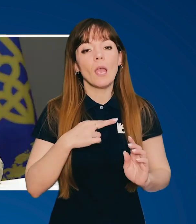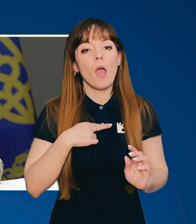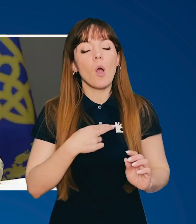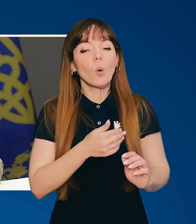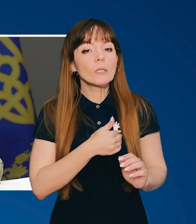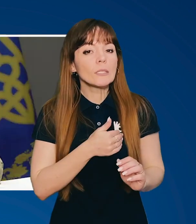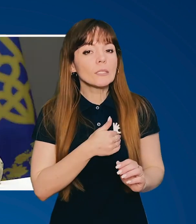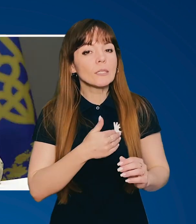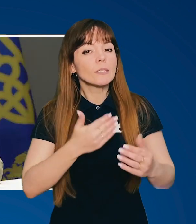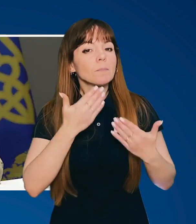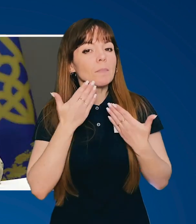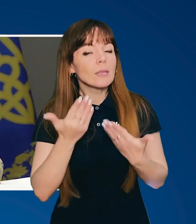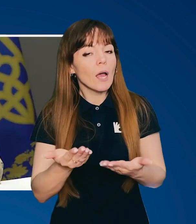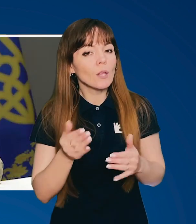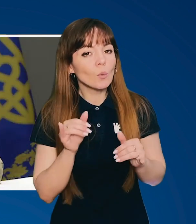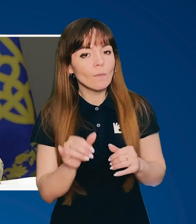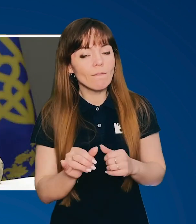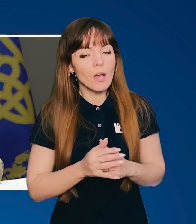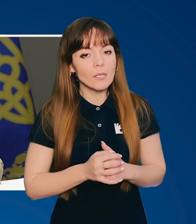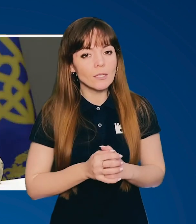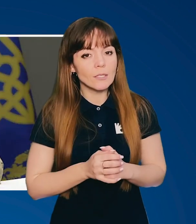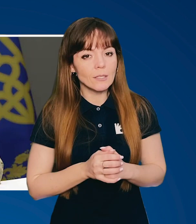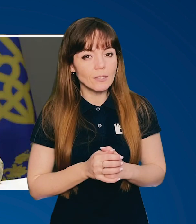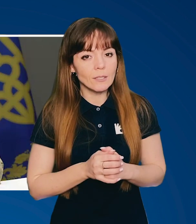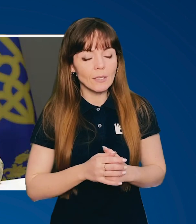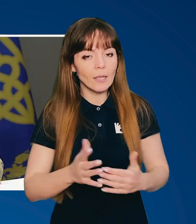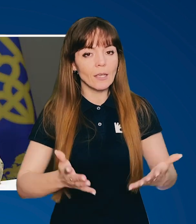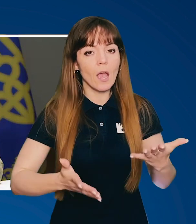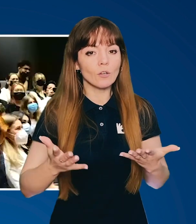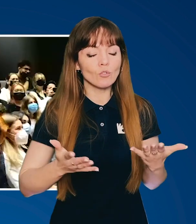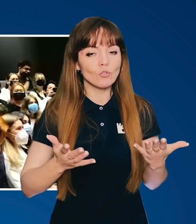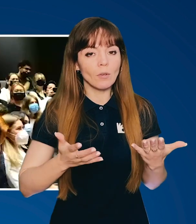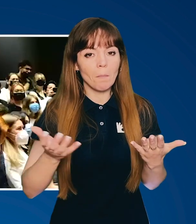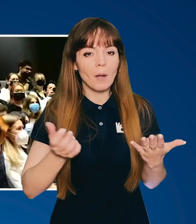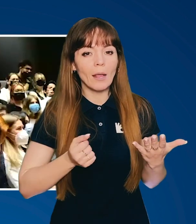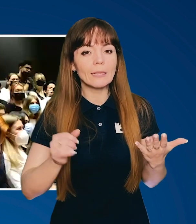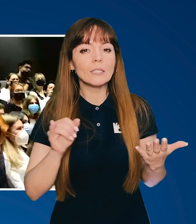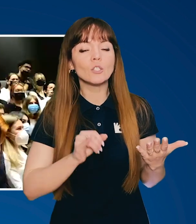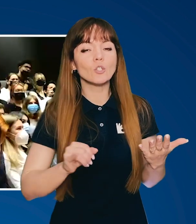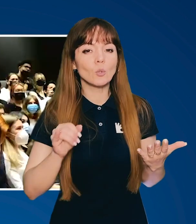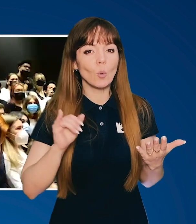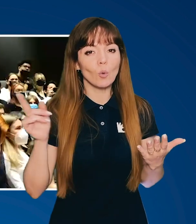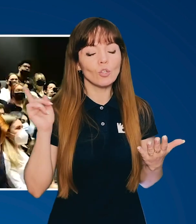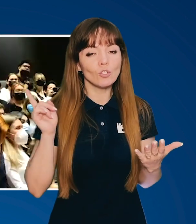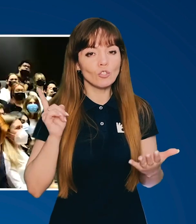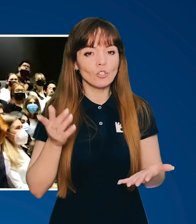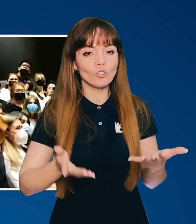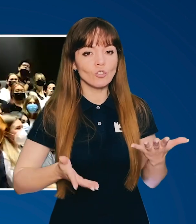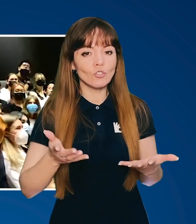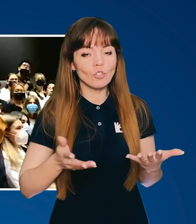я хотіла спитати у вас, якщо брати історичний чи